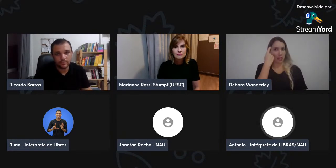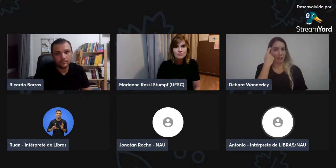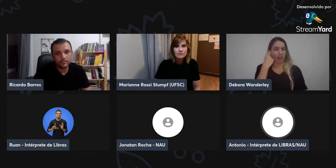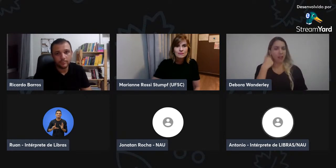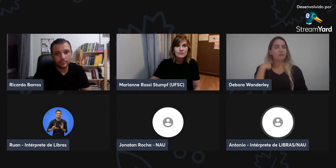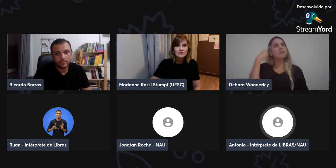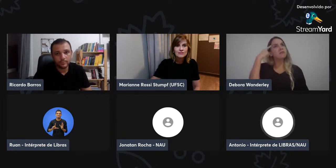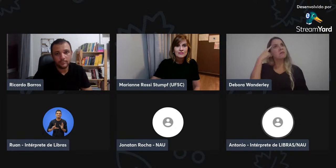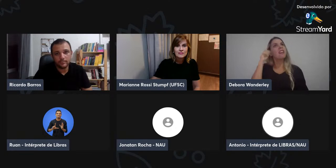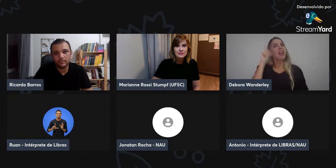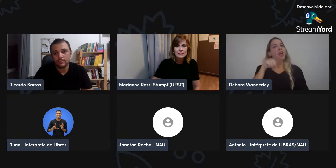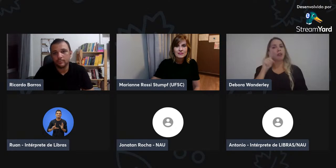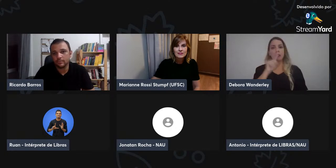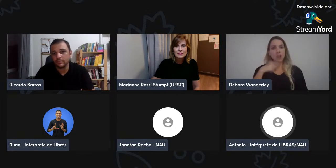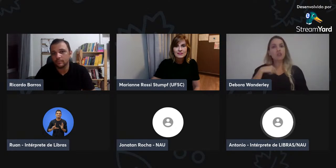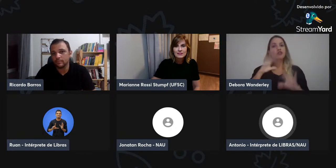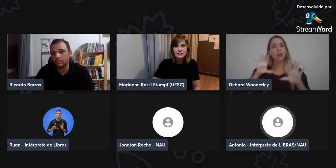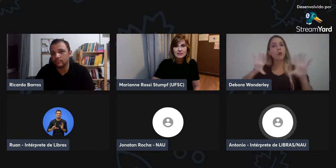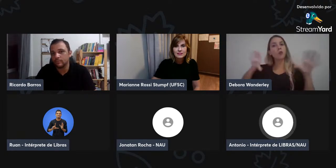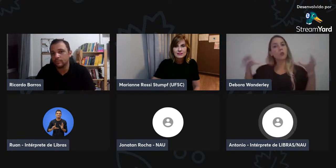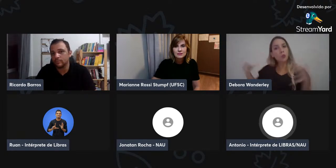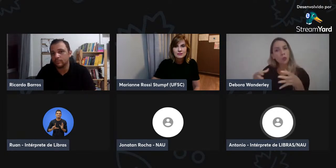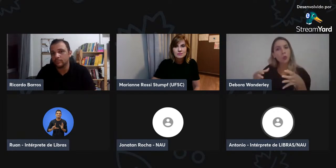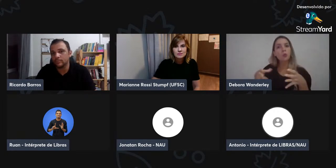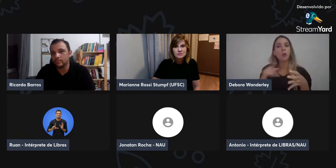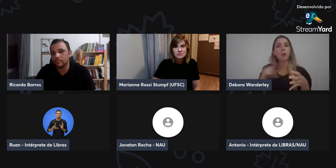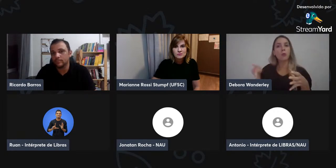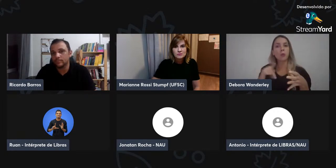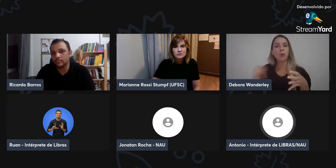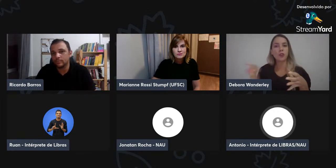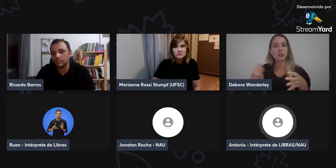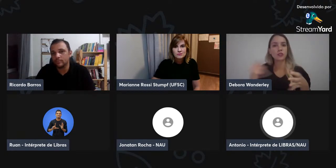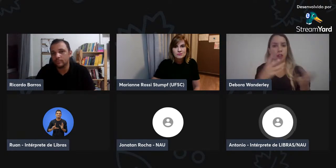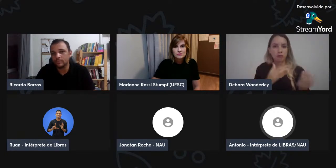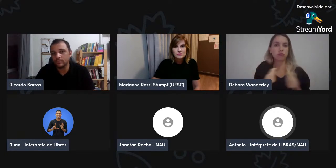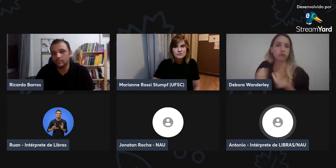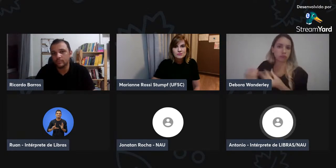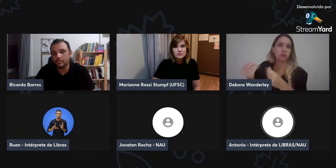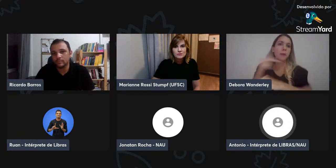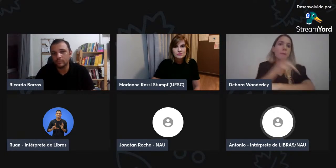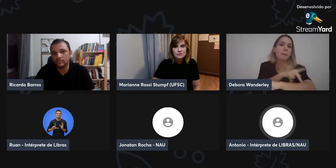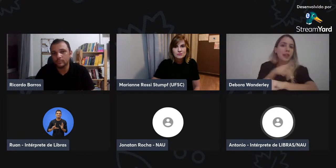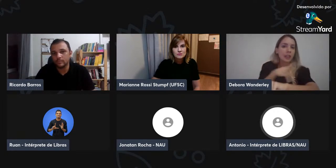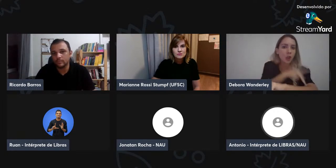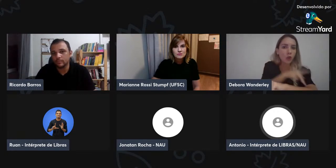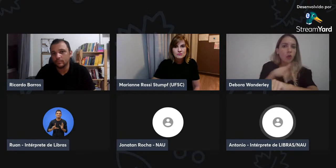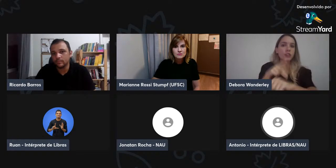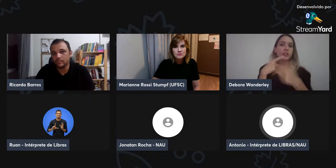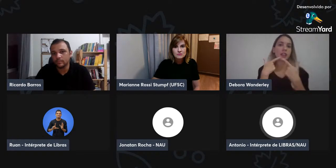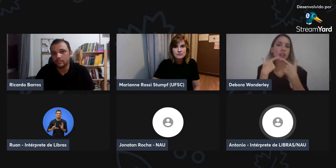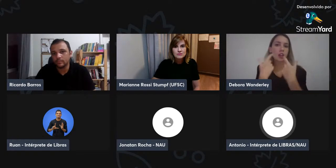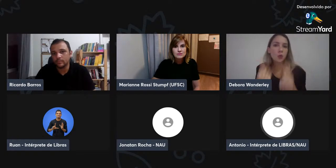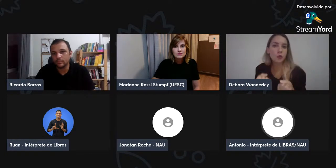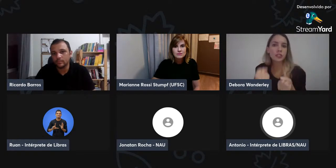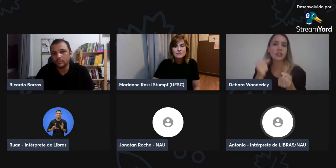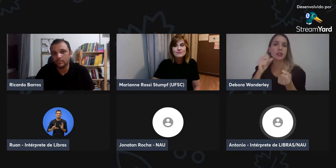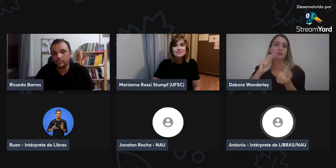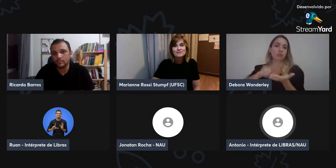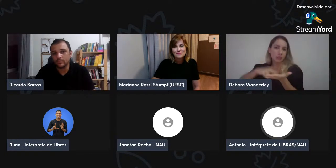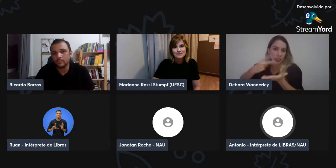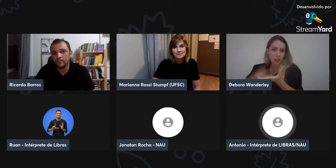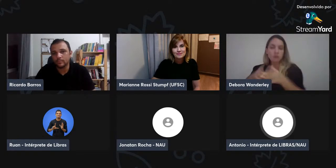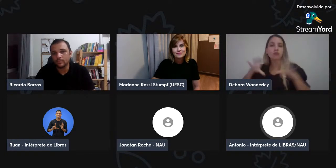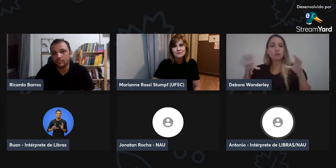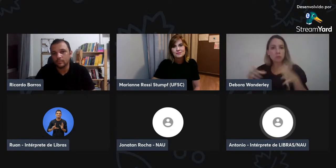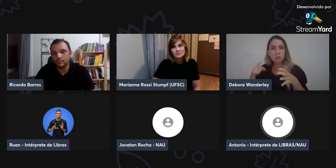a partir do primeiro ano. Então, eu pensei que em um grupo, por exemplo, um grupo de professores que estão lá, professores